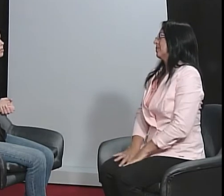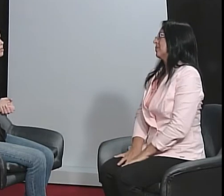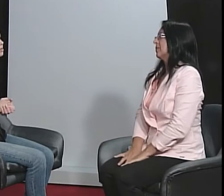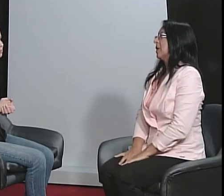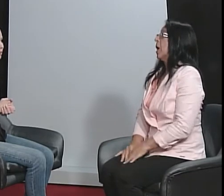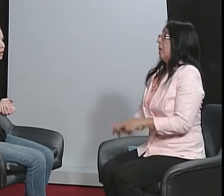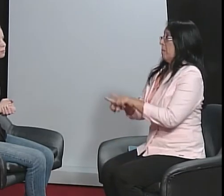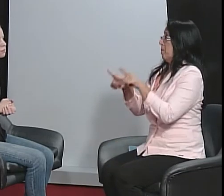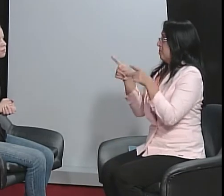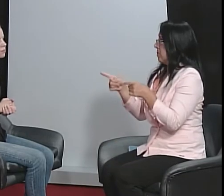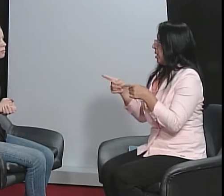né?